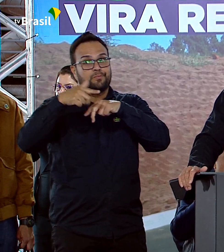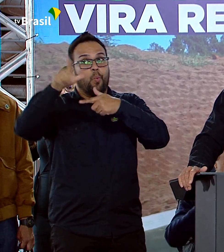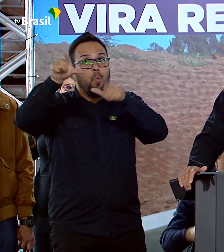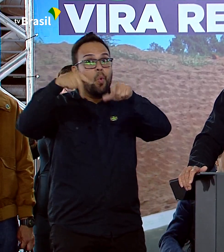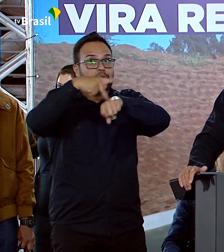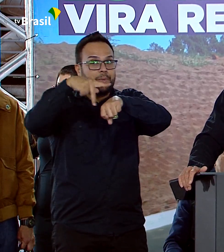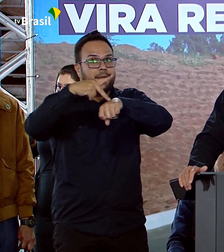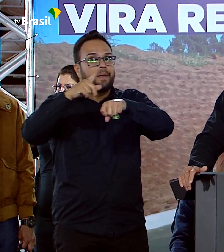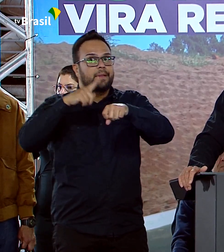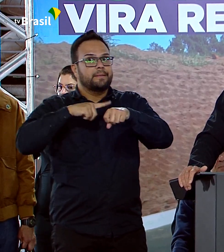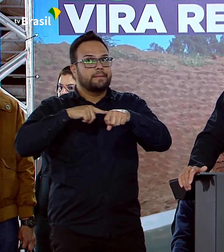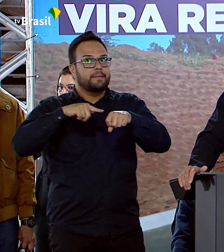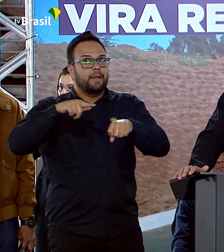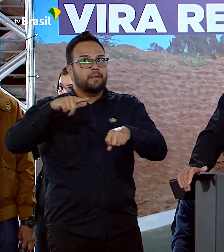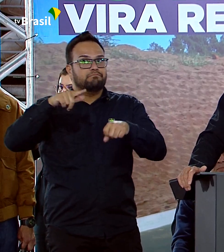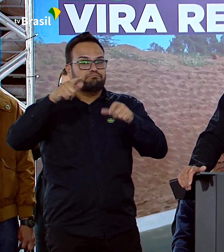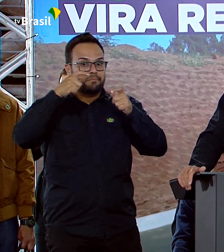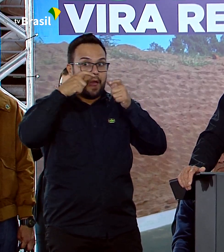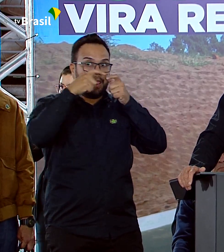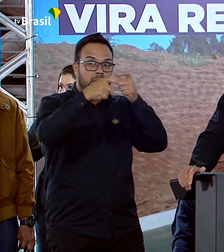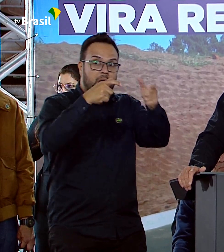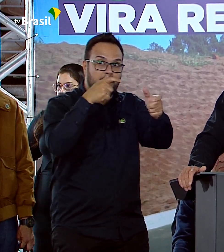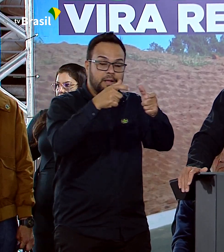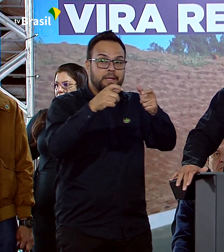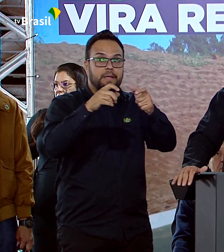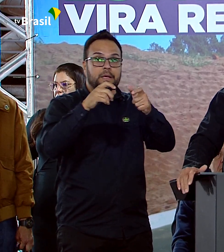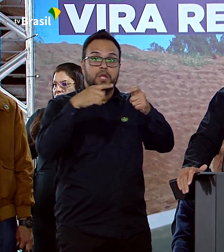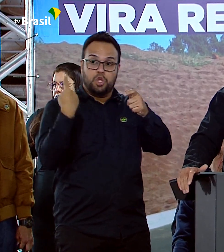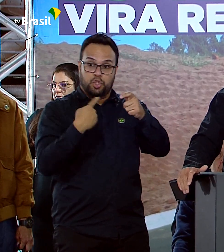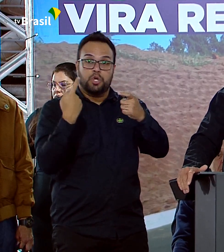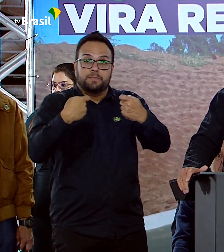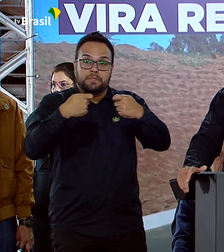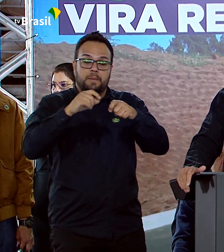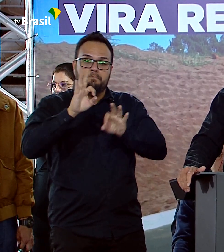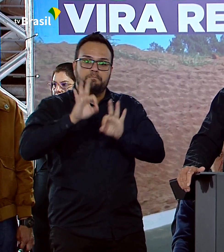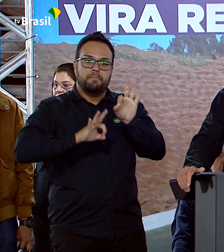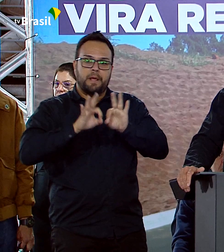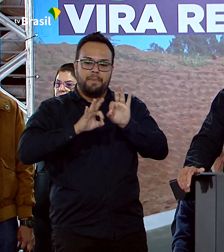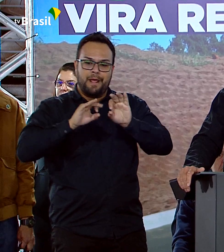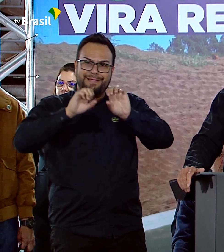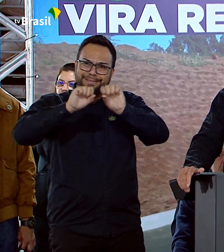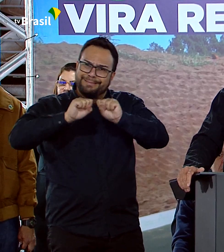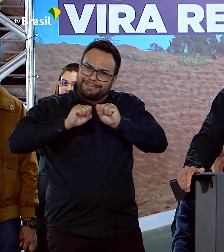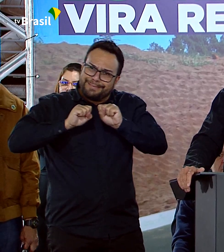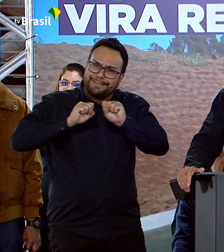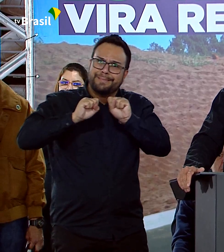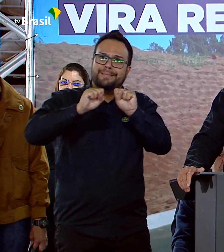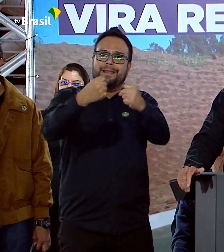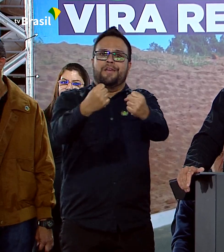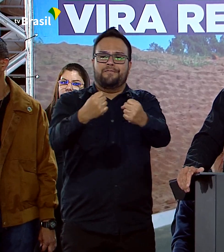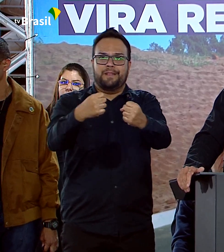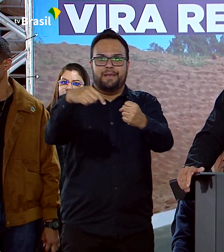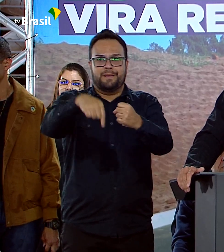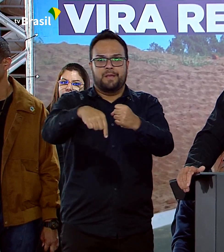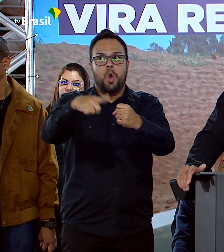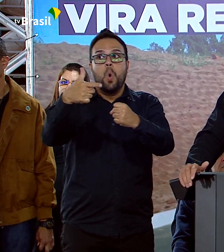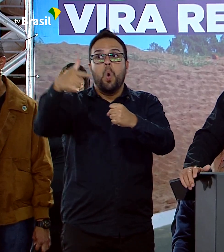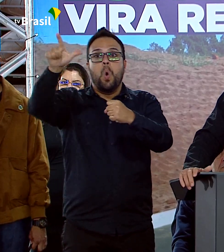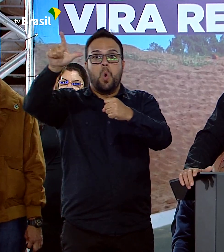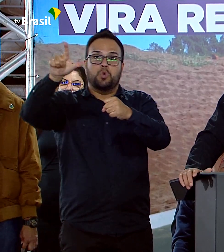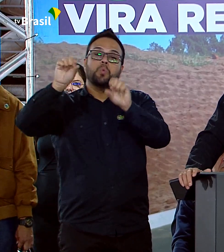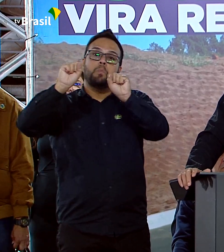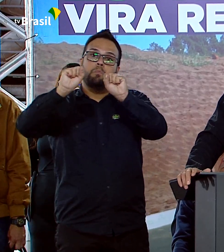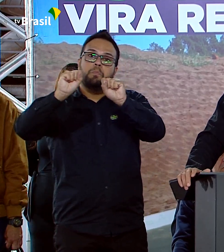Se nós não nos prepararmos para defender a nossa riqueza, alguém vai tomá-la